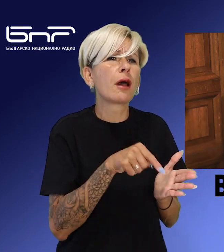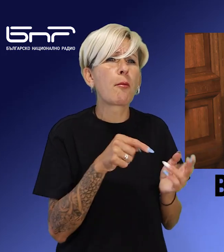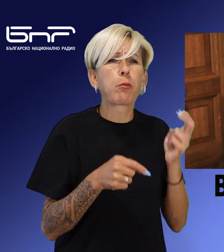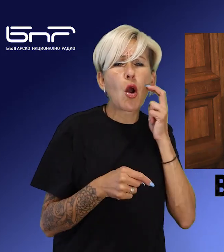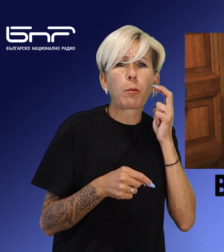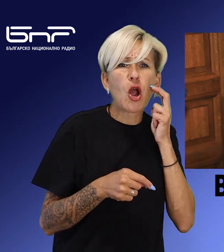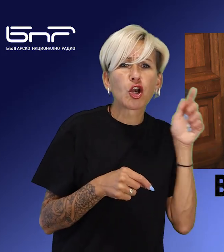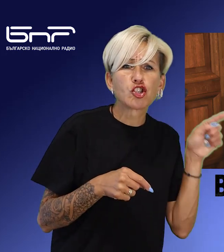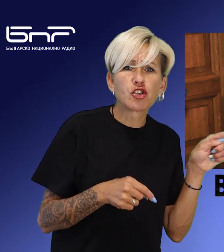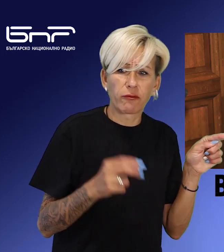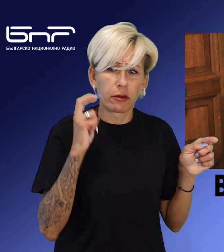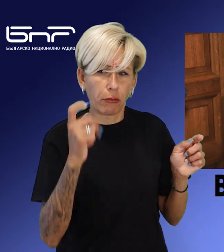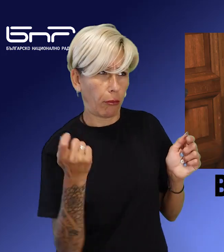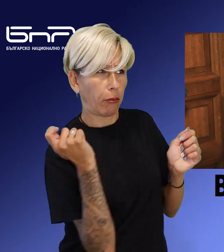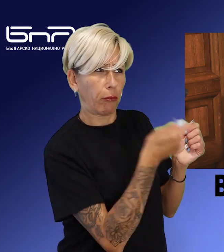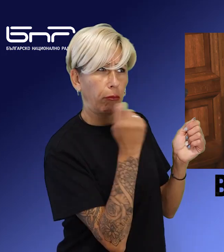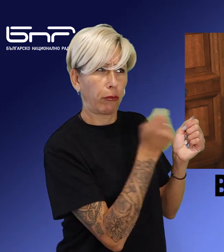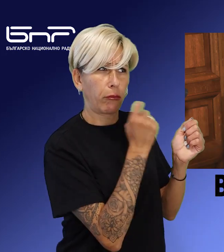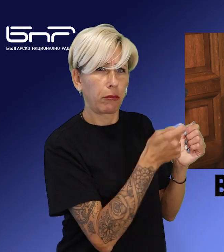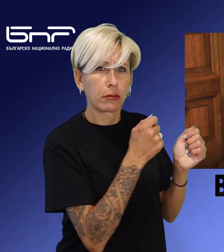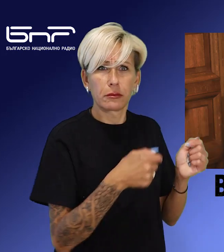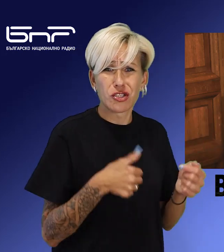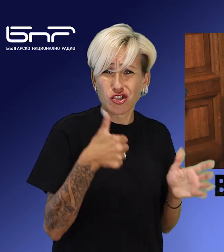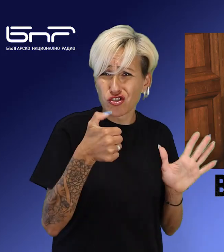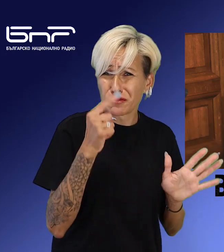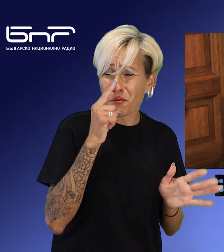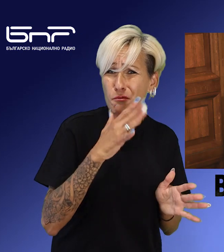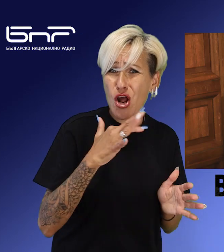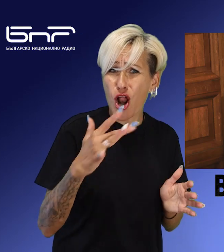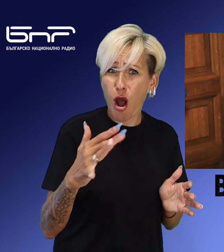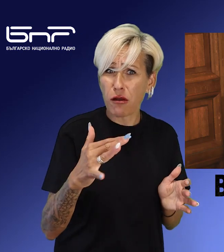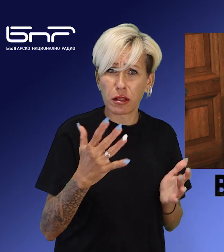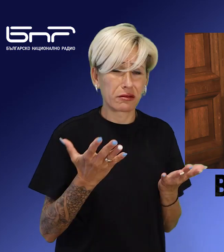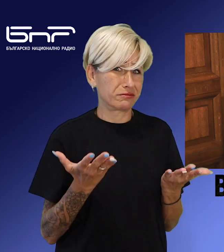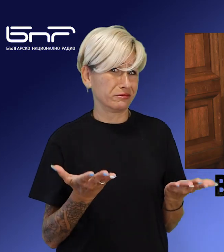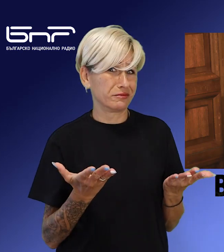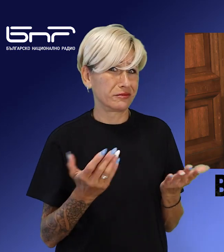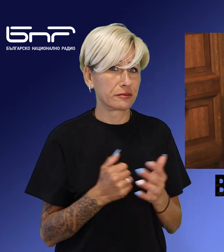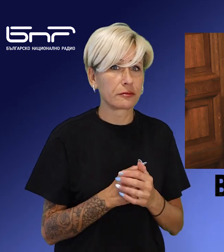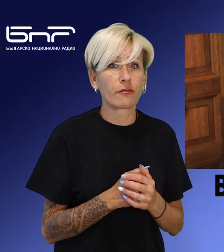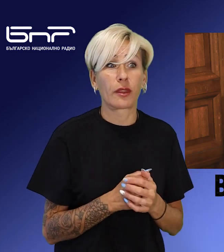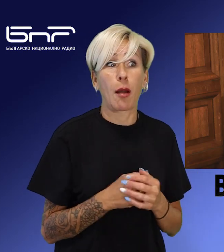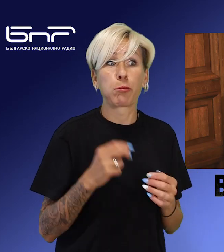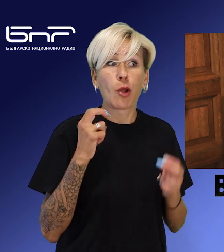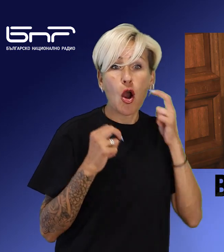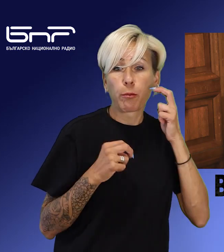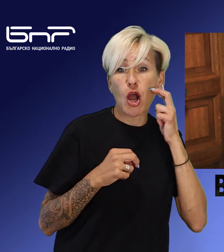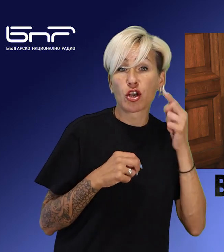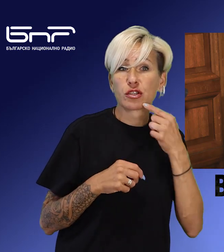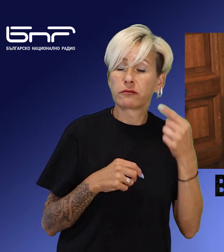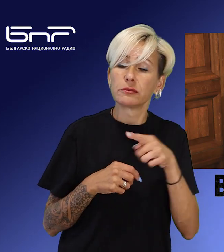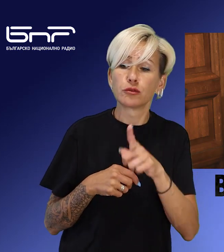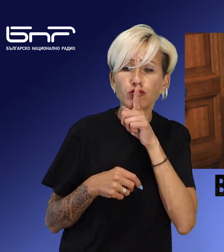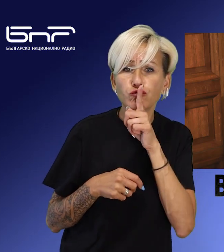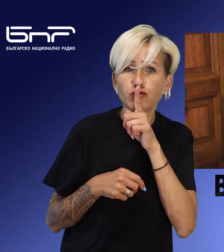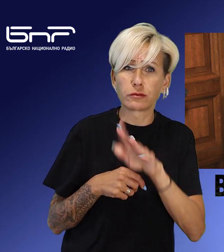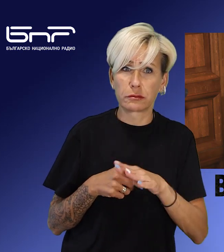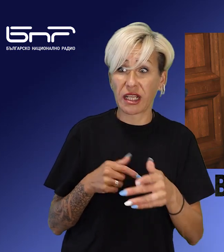е плащал такса спокойствие на Бойко Борисов, Владислав Горанов и пиара на Борисов Севдалина Арнолдова. На излизане адвокатът на